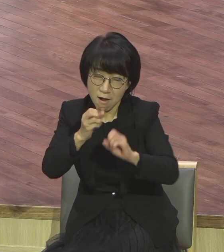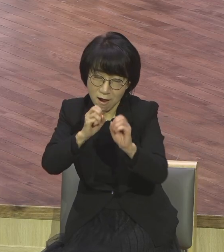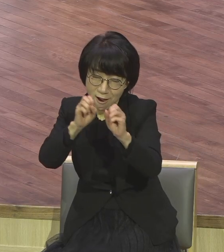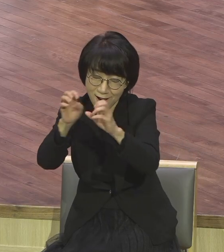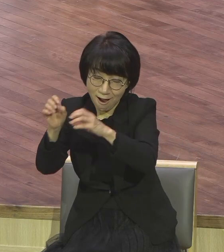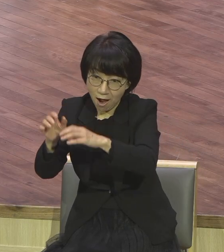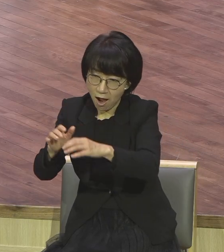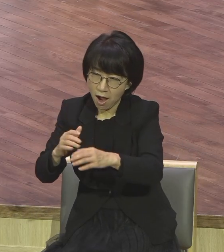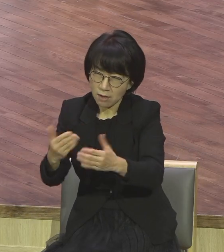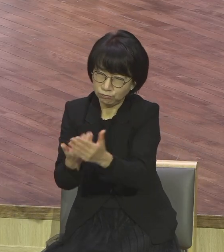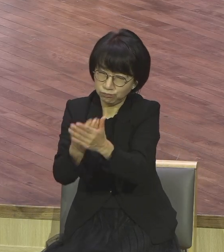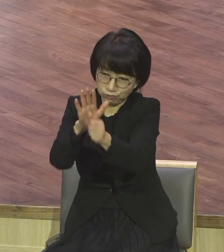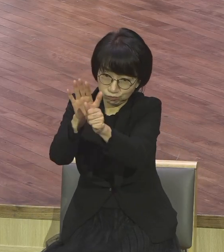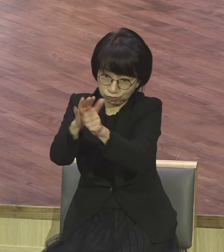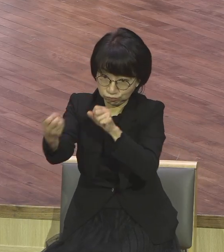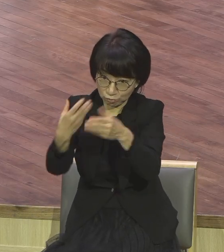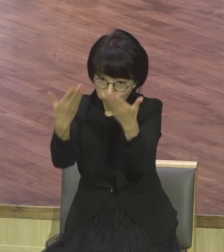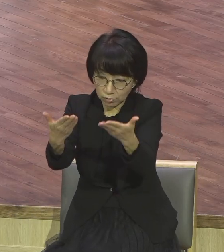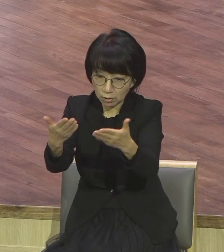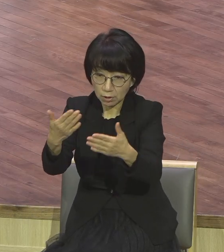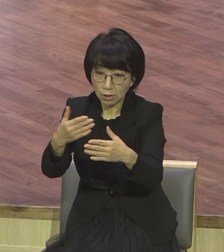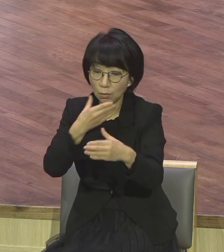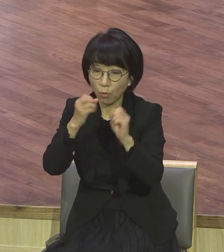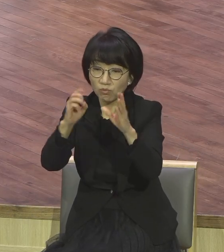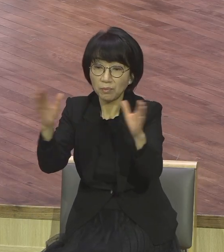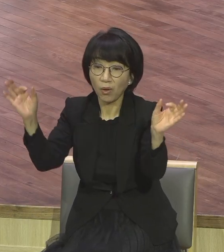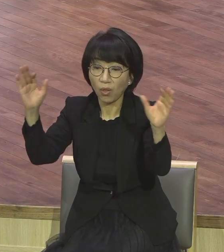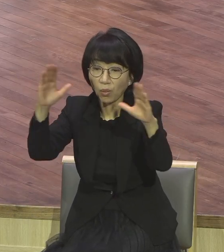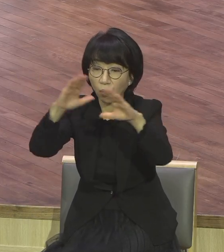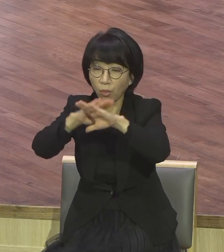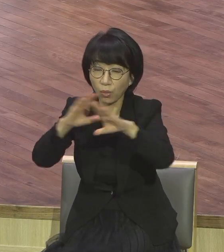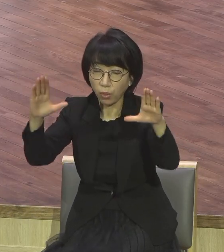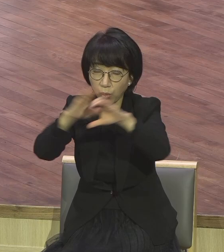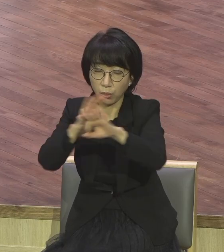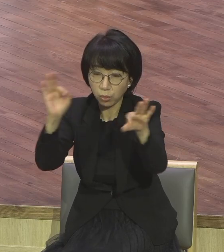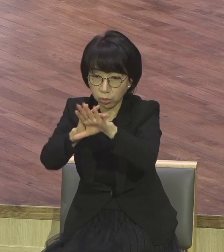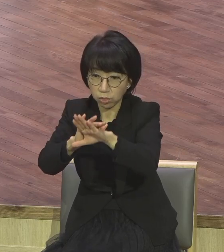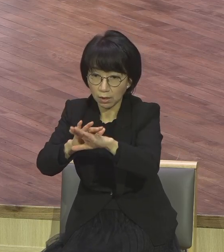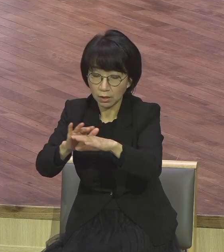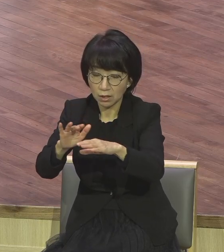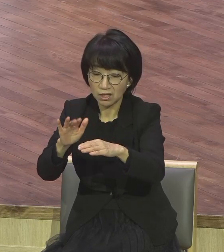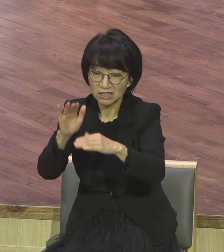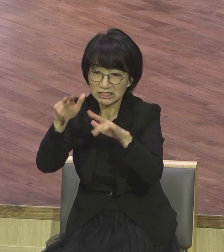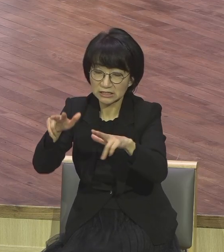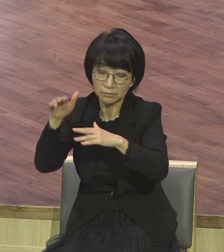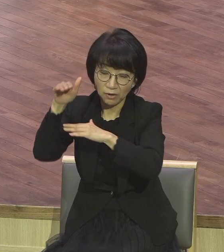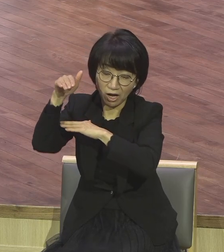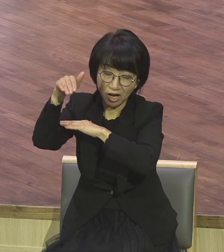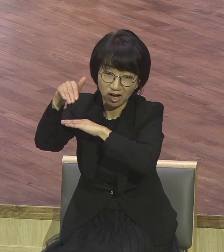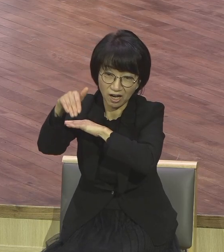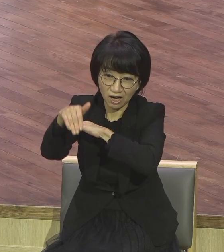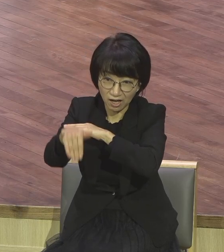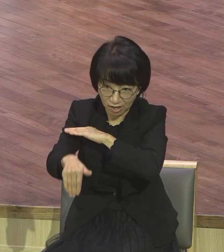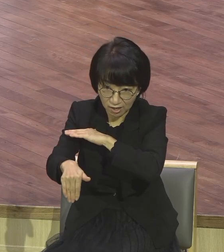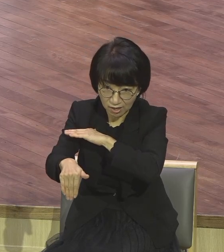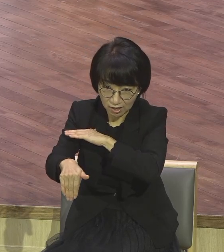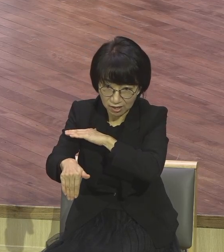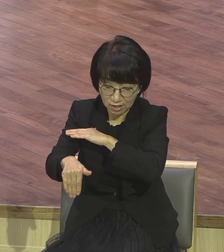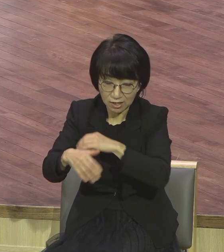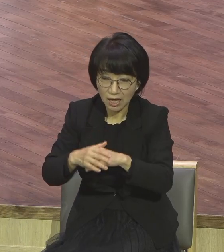이 세계 경제의 흐름을 보면요 얼마나 하나님 앞에 성교 전도의